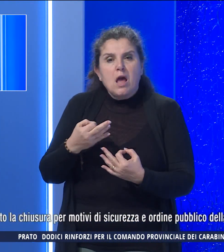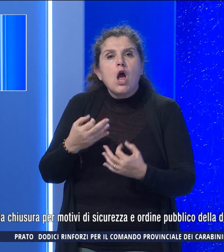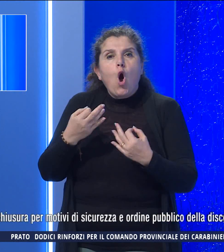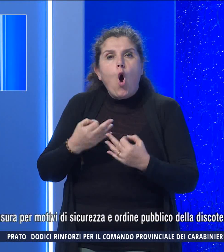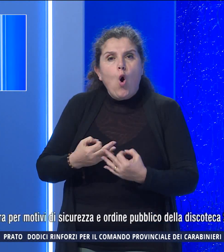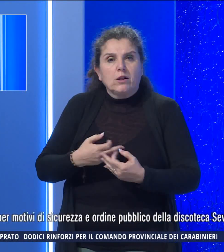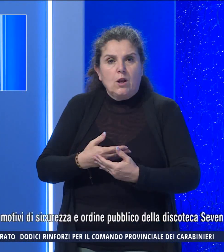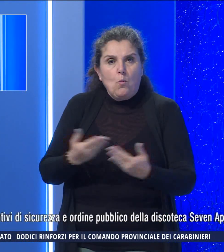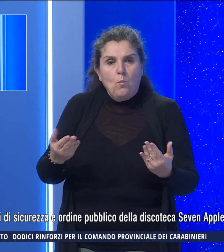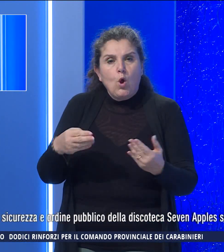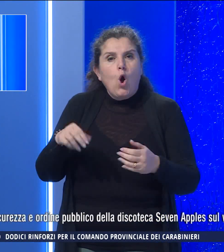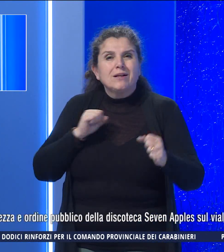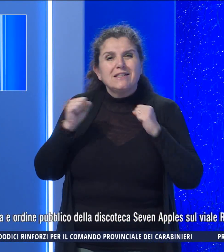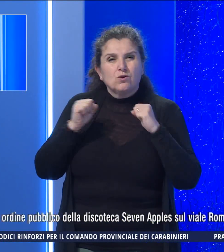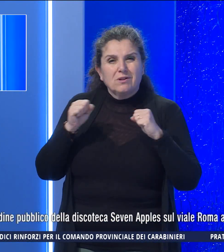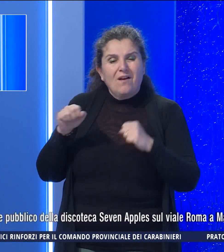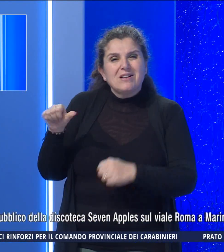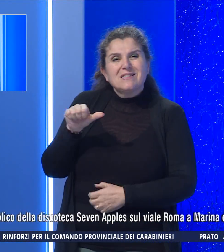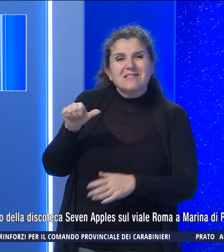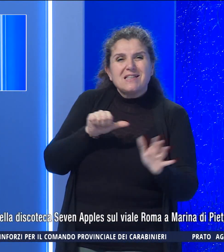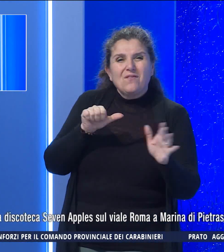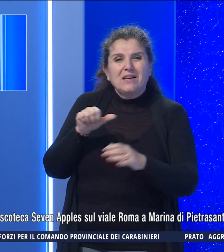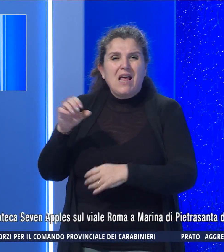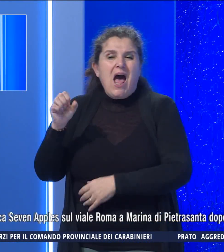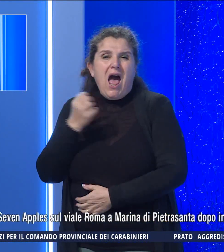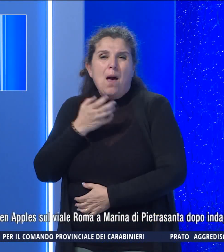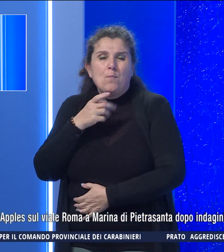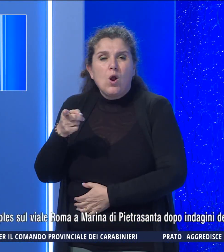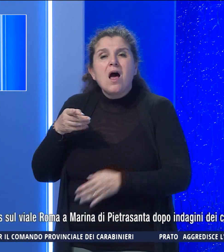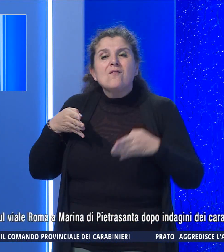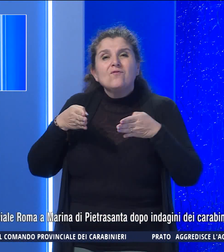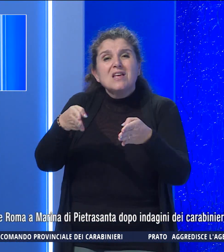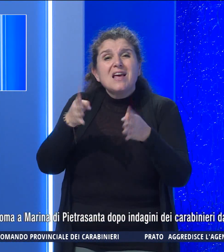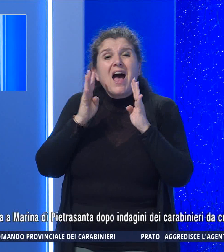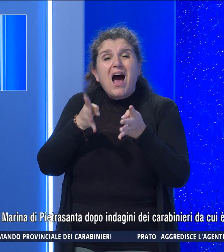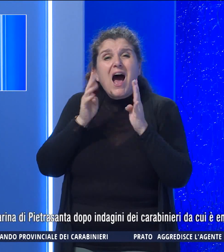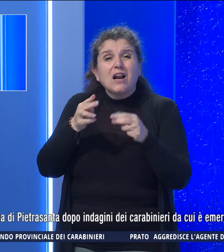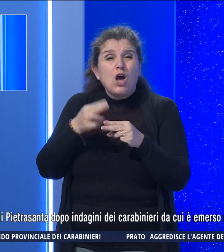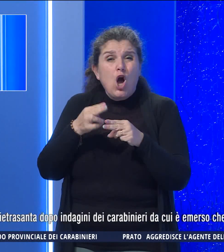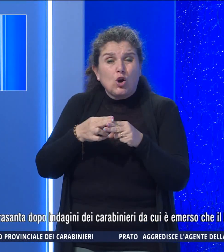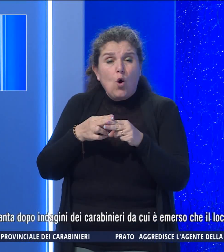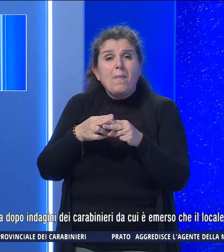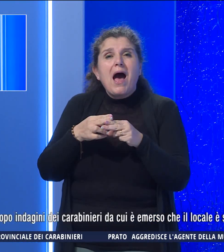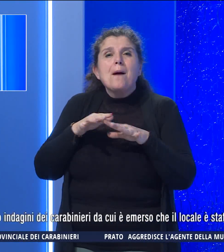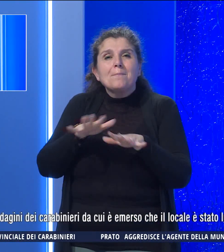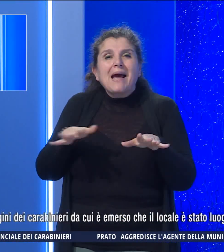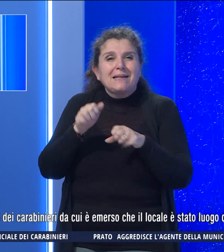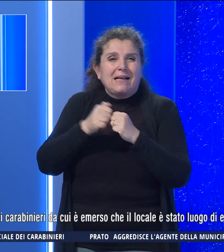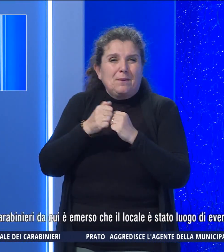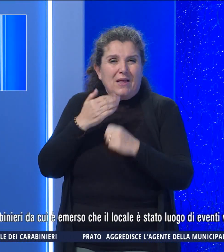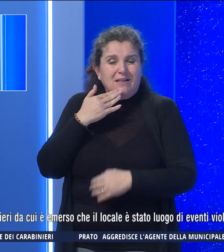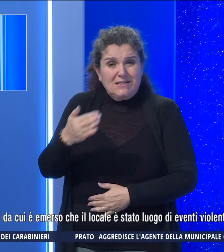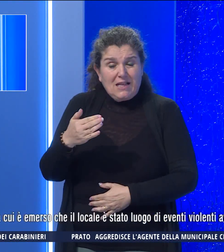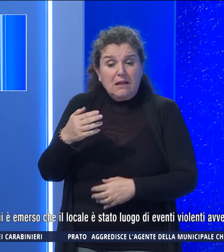della discoteca Seven Apples sul Viale Roma a Marina di Pietrasanta dopo le indagini dei